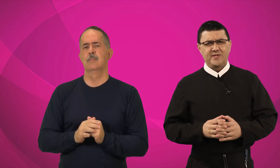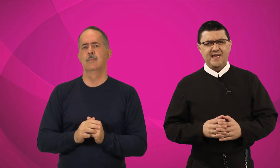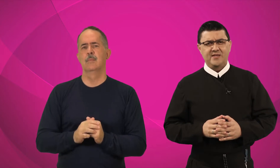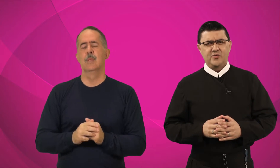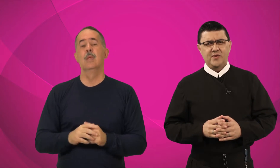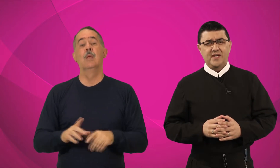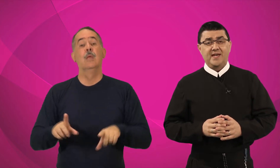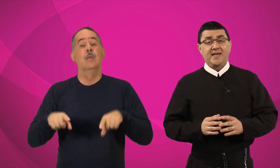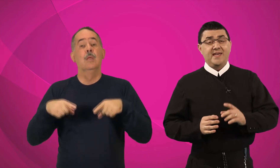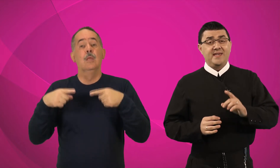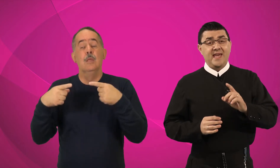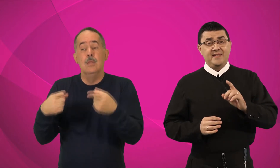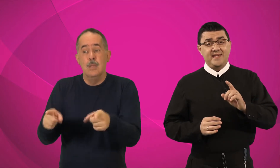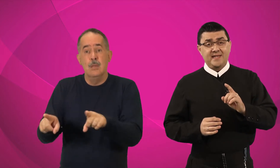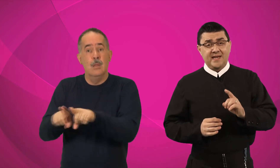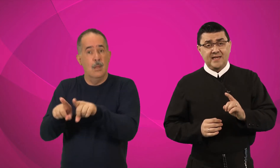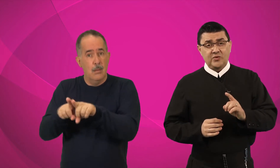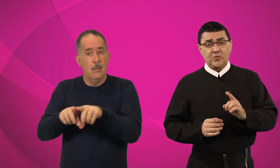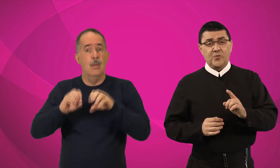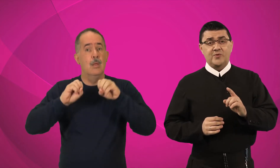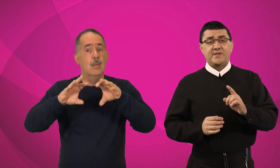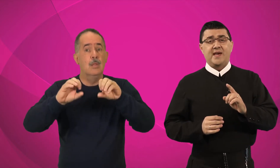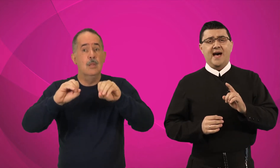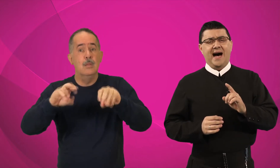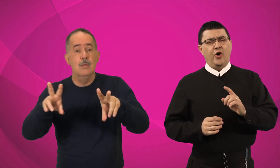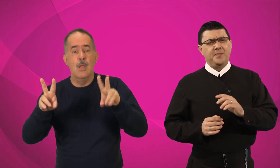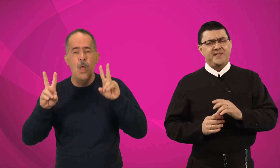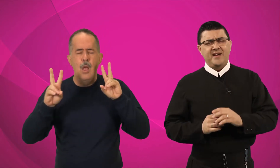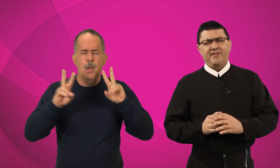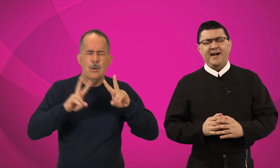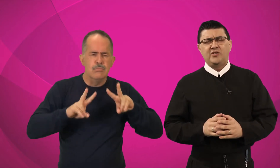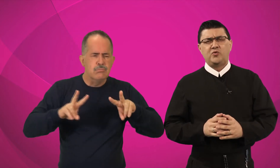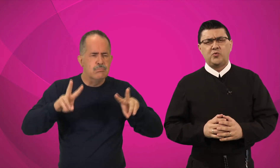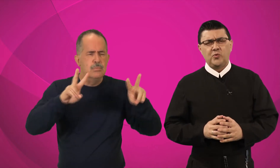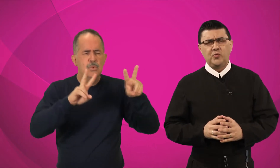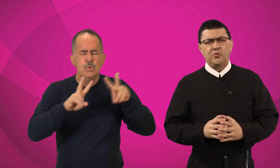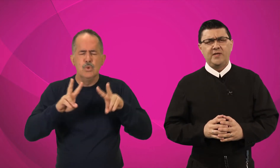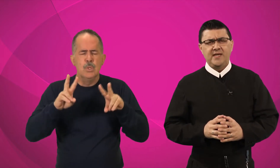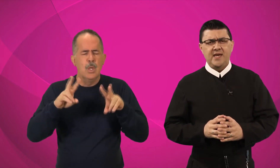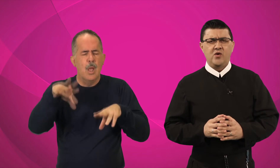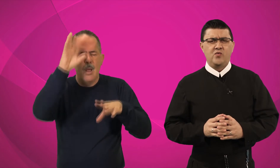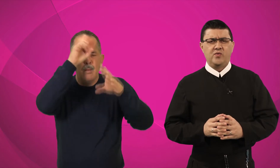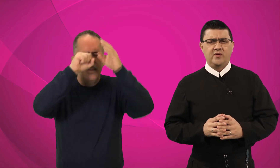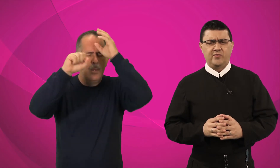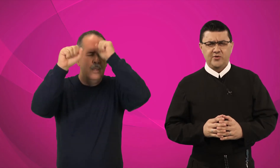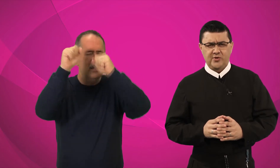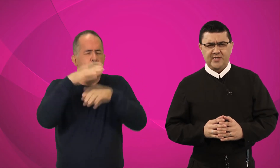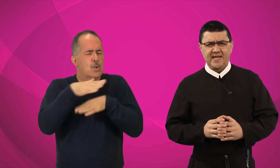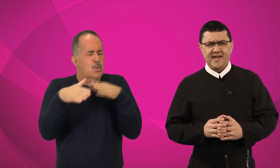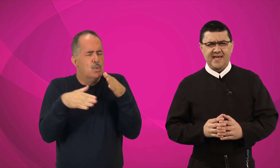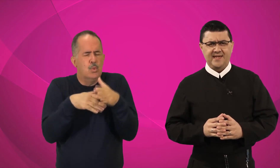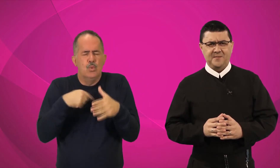Santo e ensinando-os a observar tudo o que eu vos ordenei.